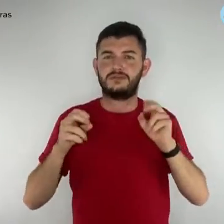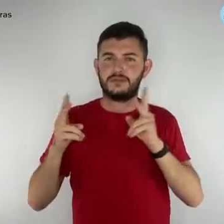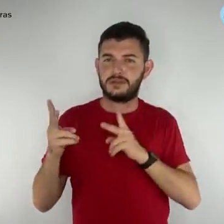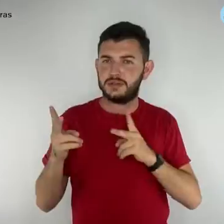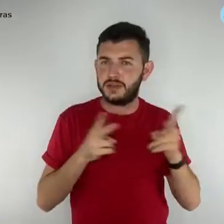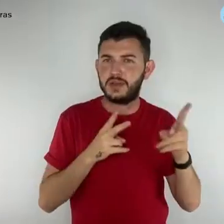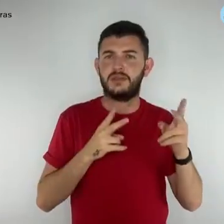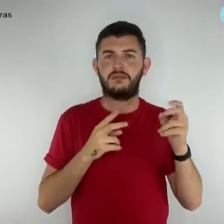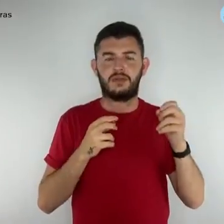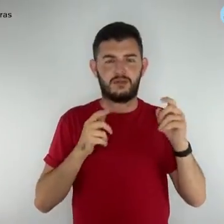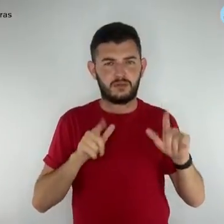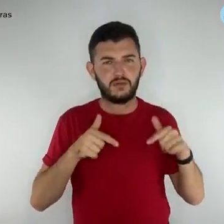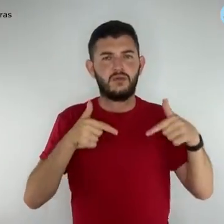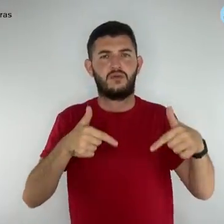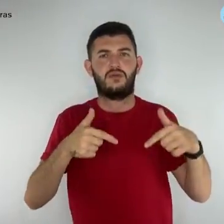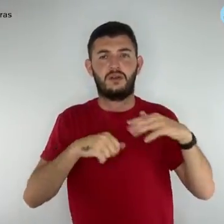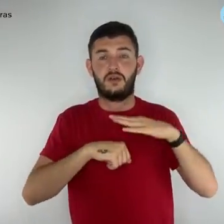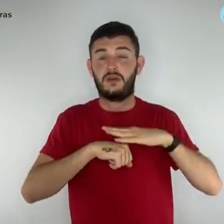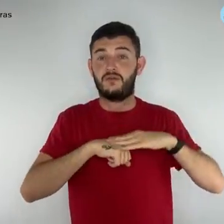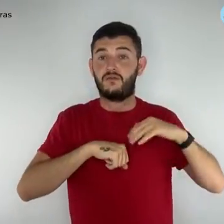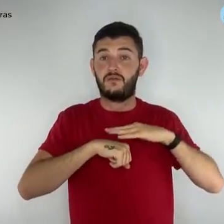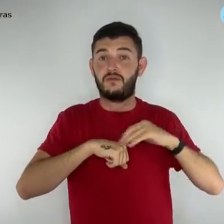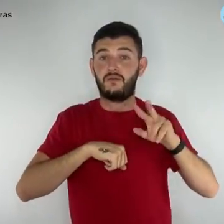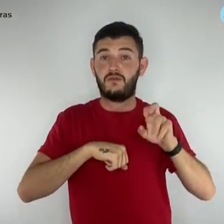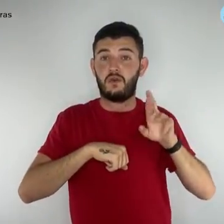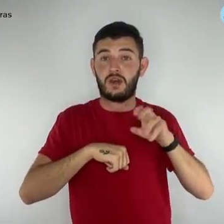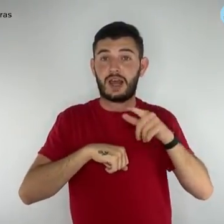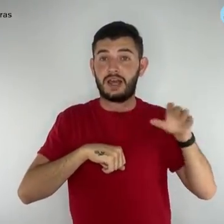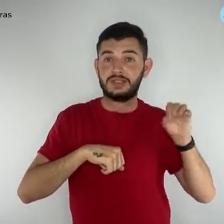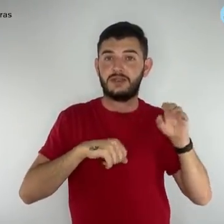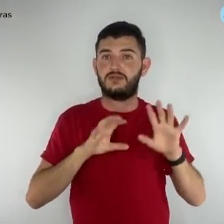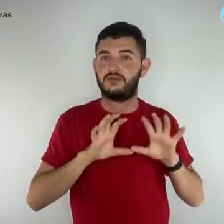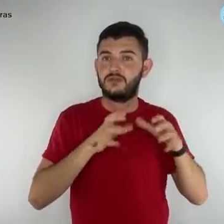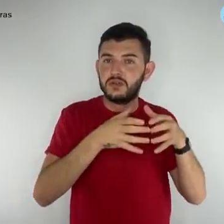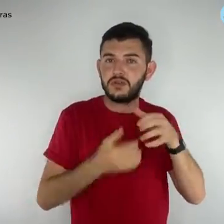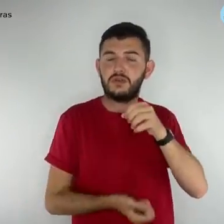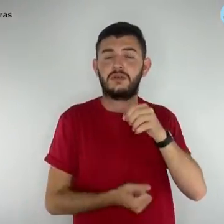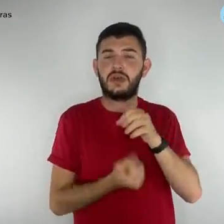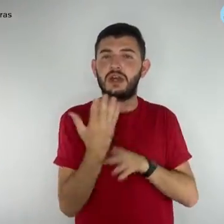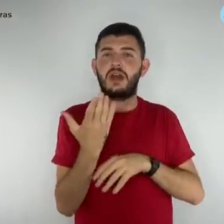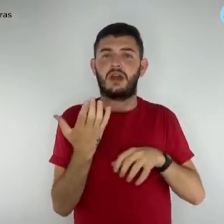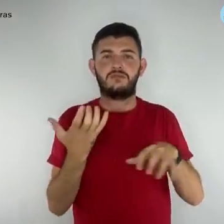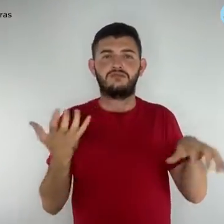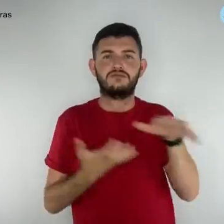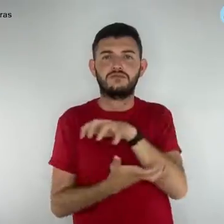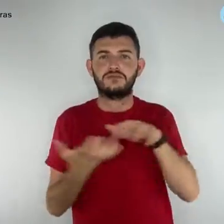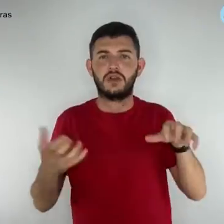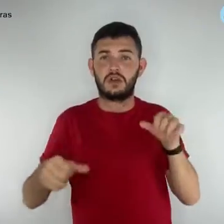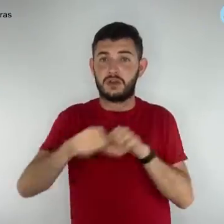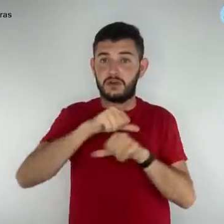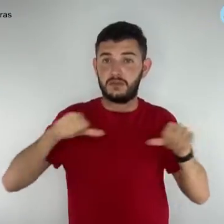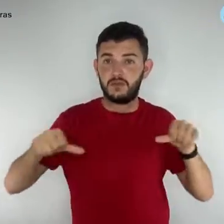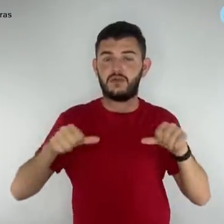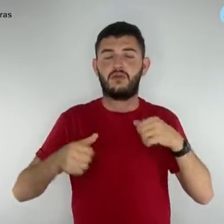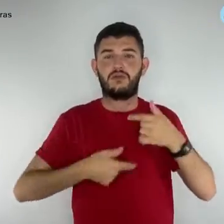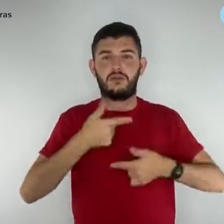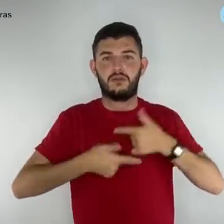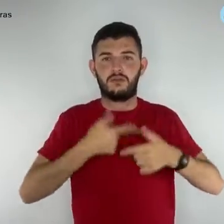é da sua vocação, e construíram uma greve que mudou os rumos da carreira do magistério público no Distrito Federal.